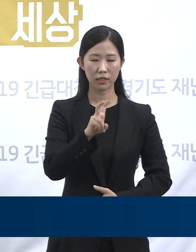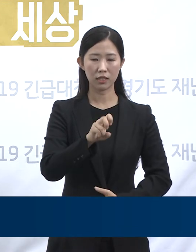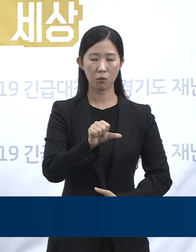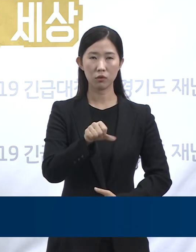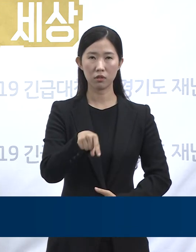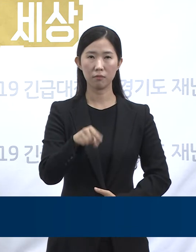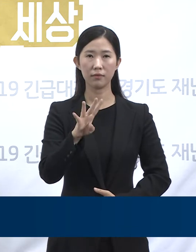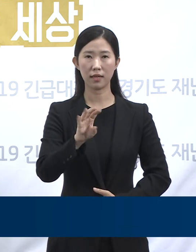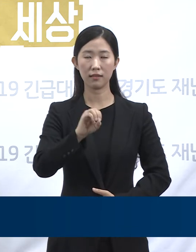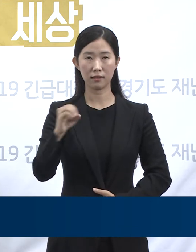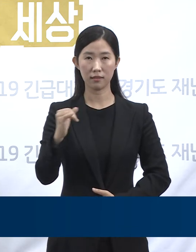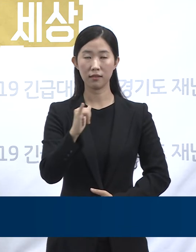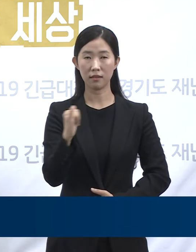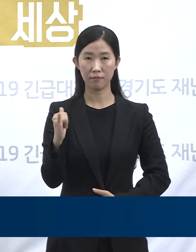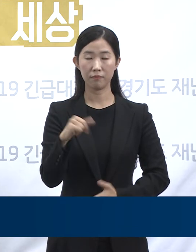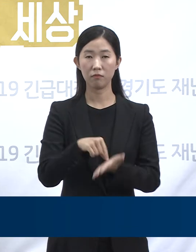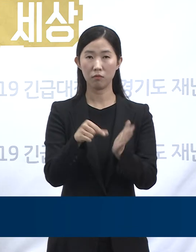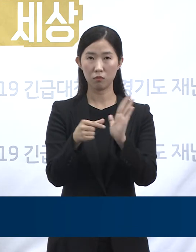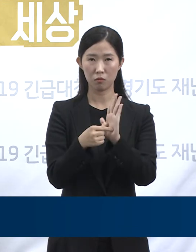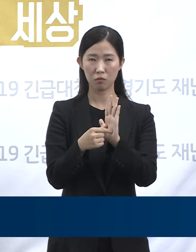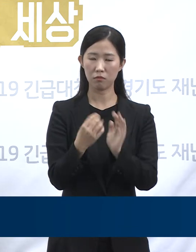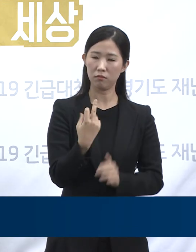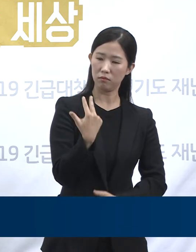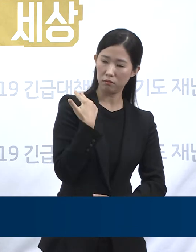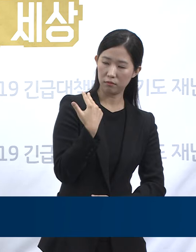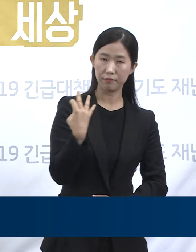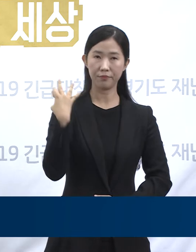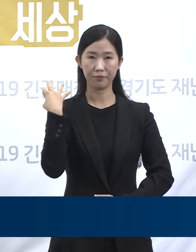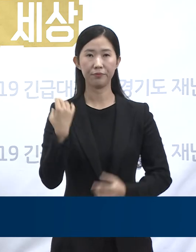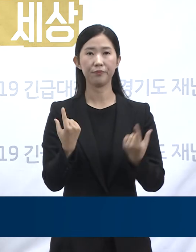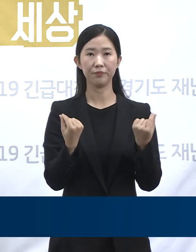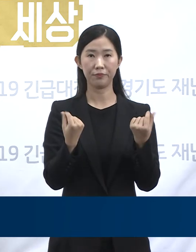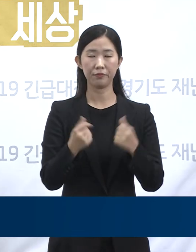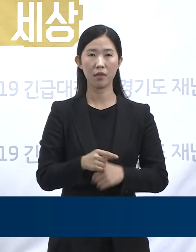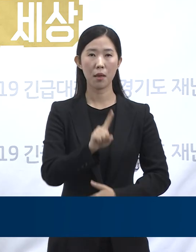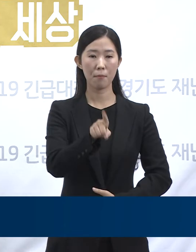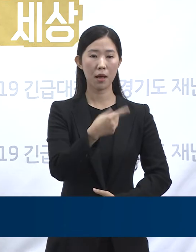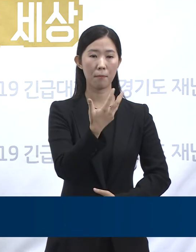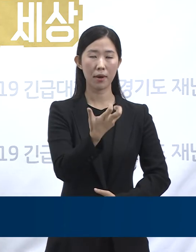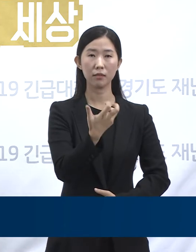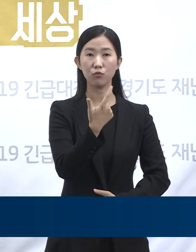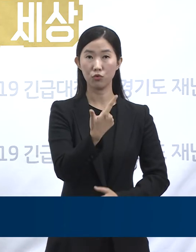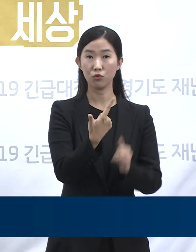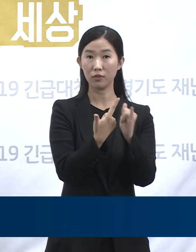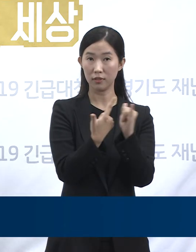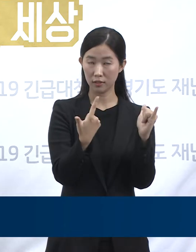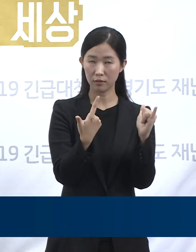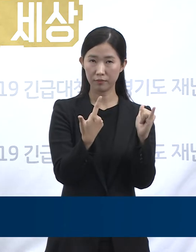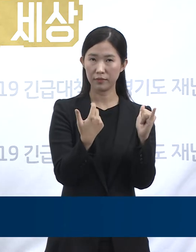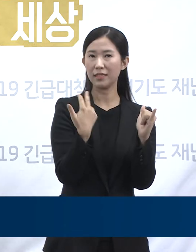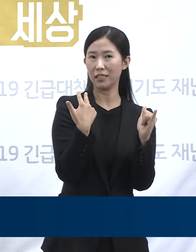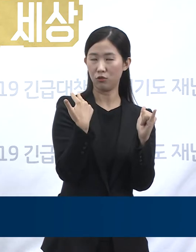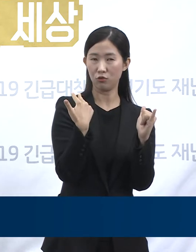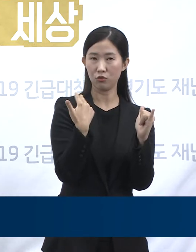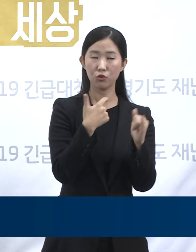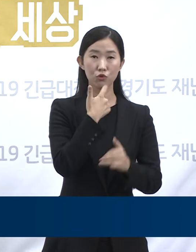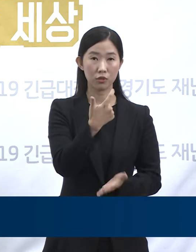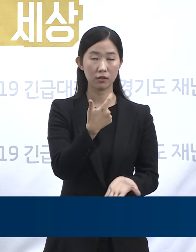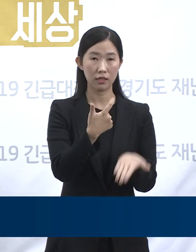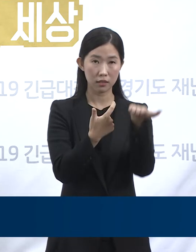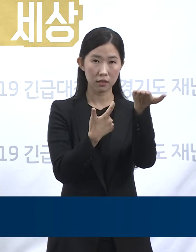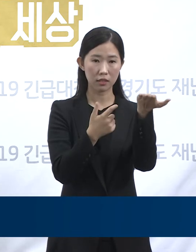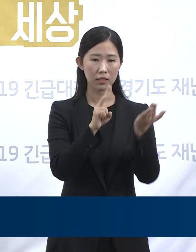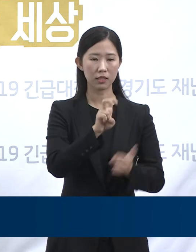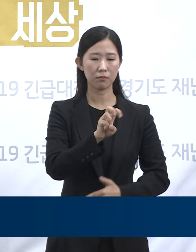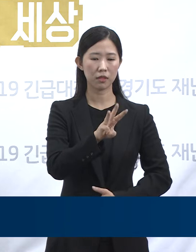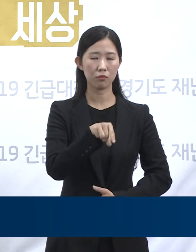.4명이었기 때문에 서로 유사합니다. 186명의 지난주 확진자 중에서 60대 이상의 연령 비율은 23